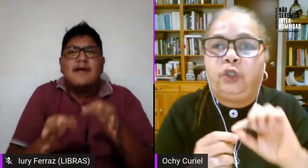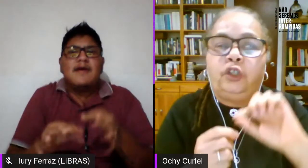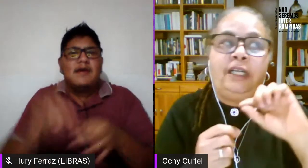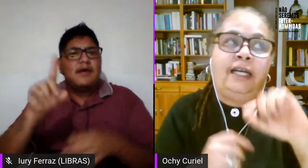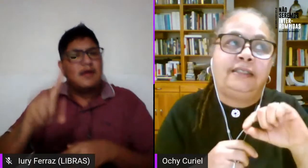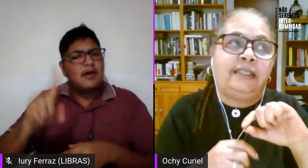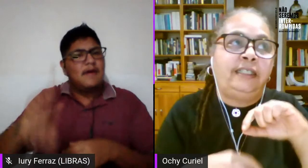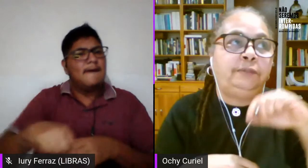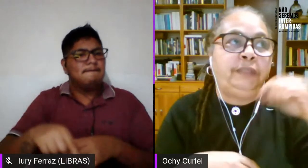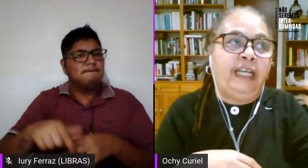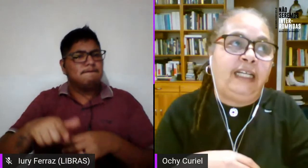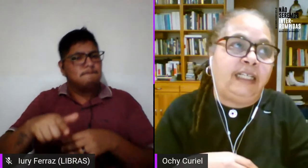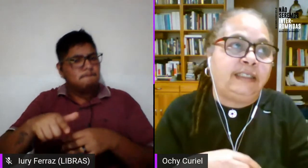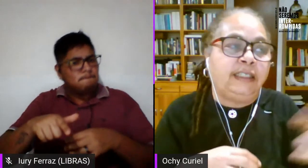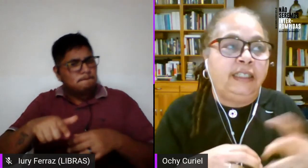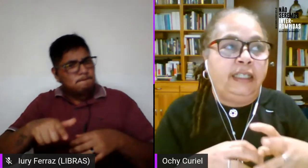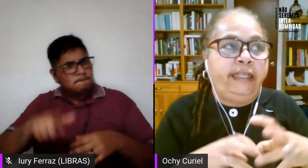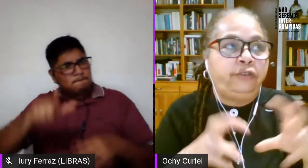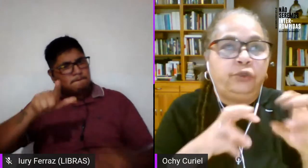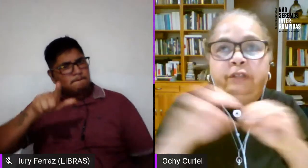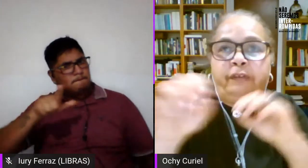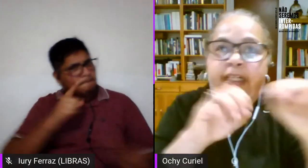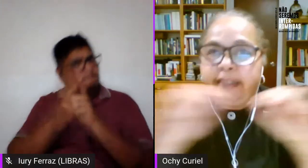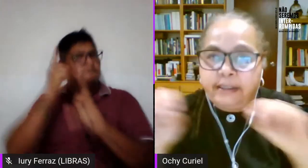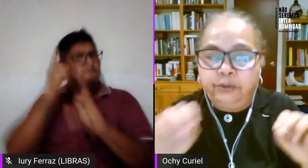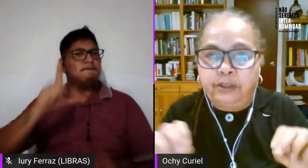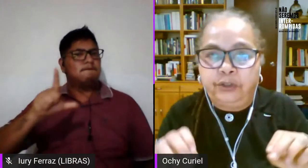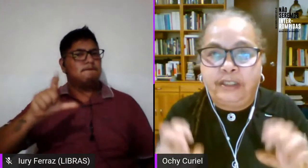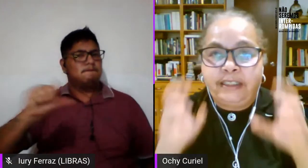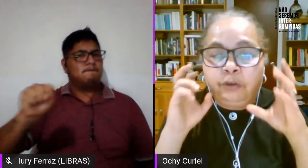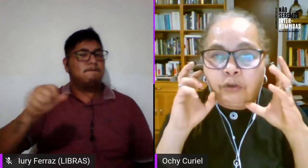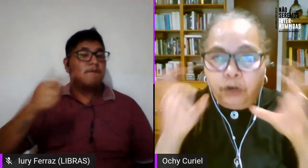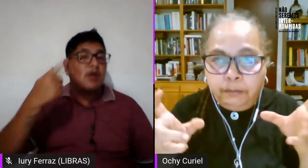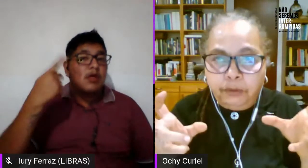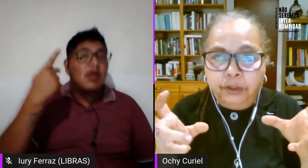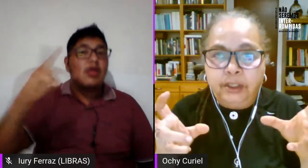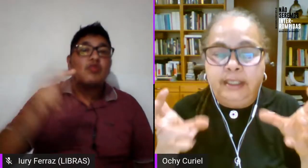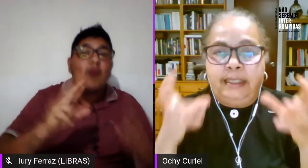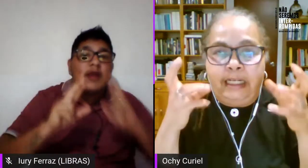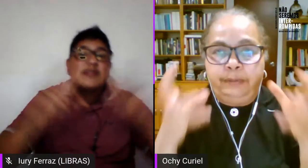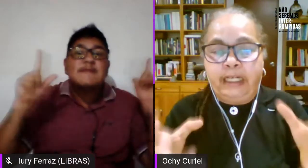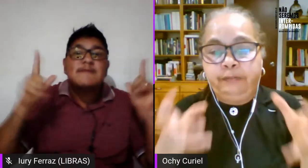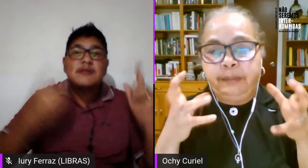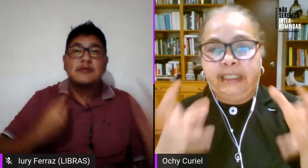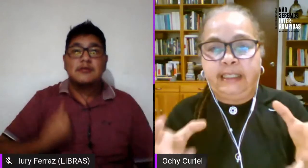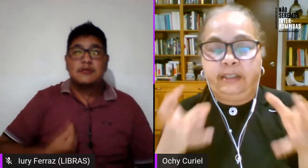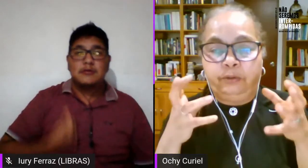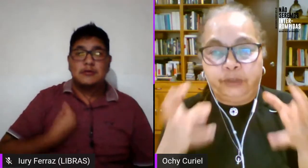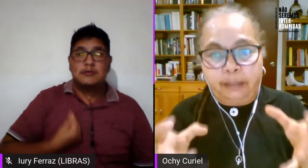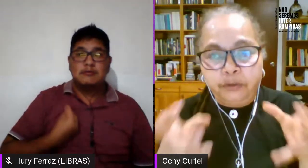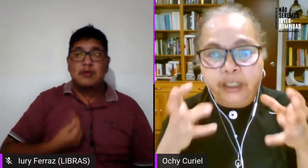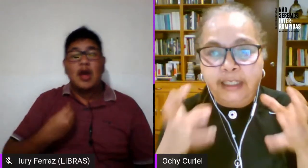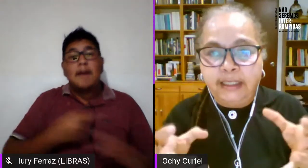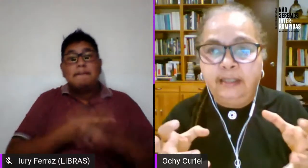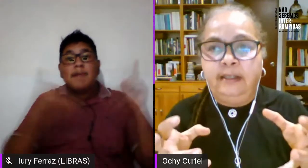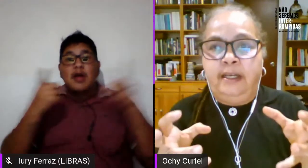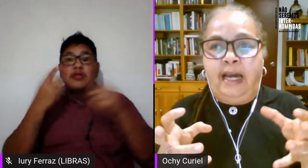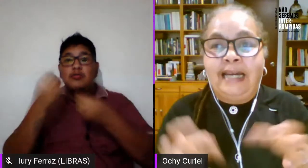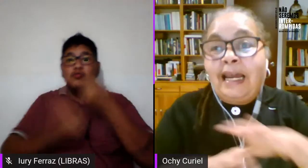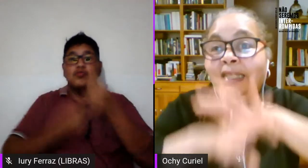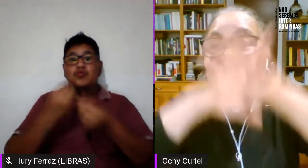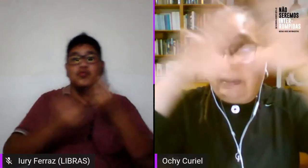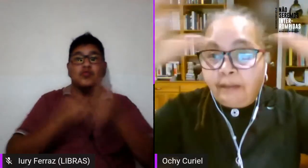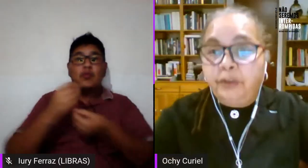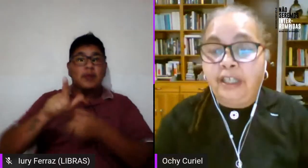no tanto las lesbianas en sus diferentes situaciones sino cómo las lesbianas feministas que nos juntamos ahí